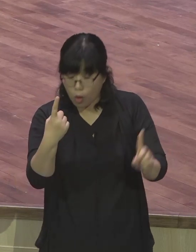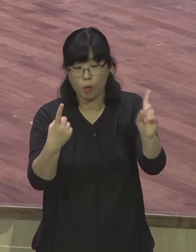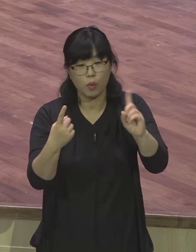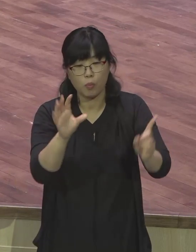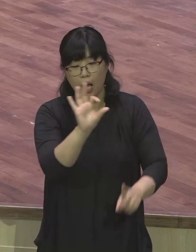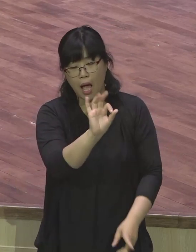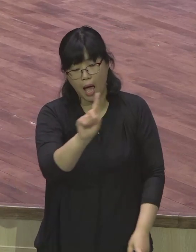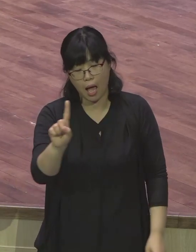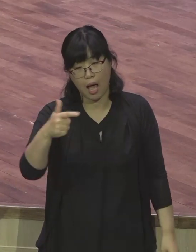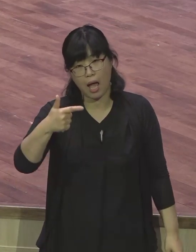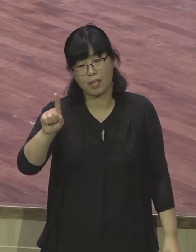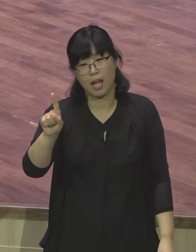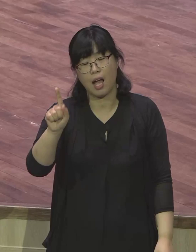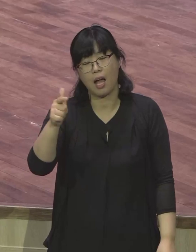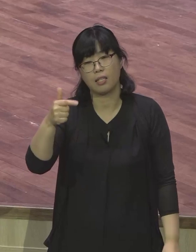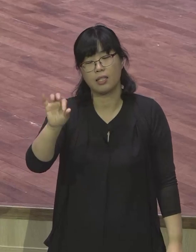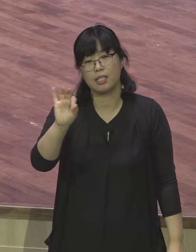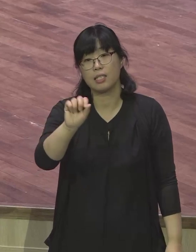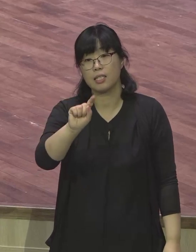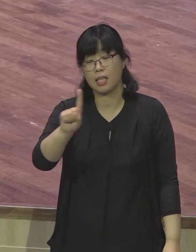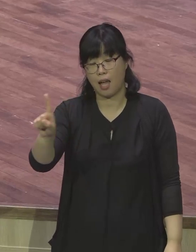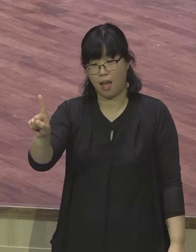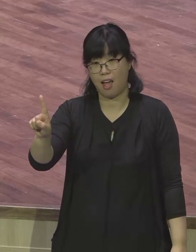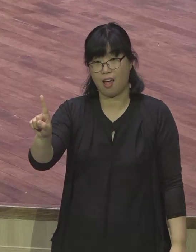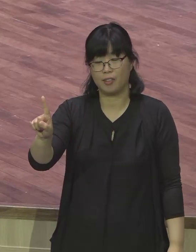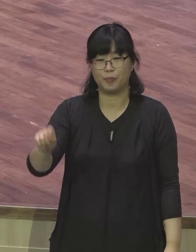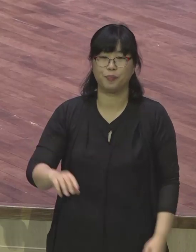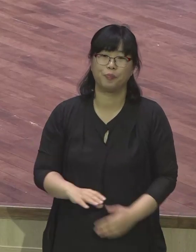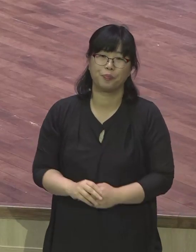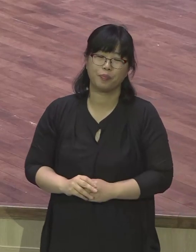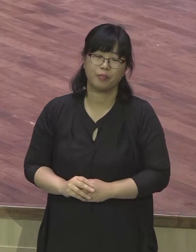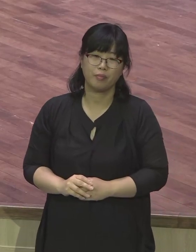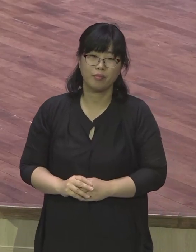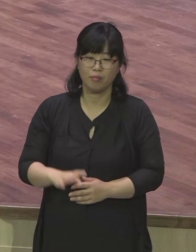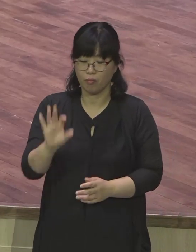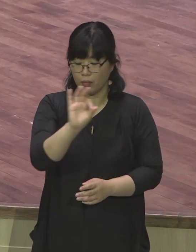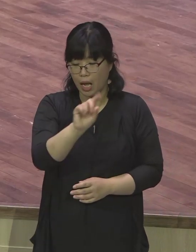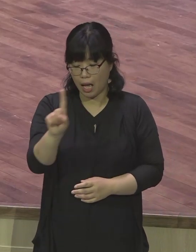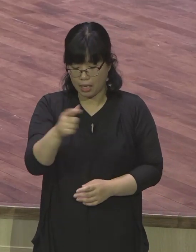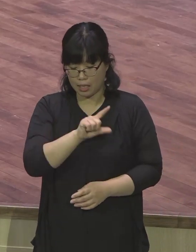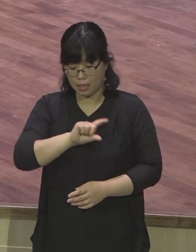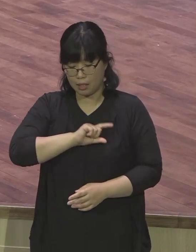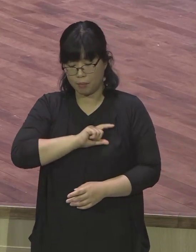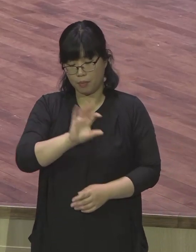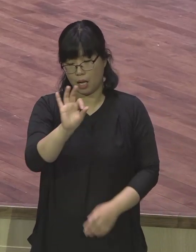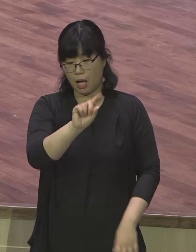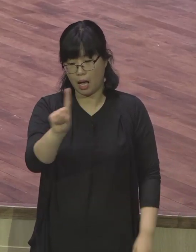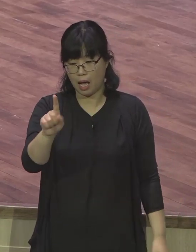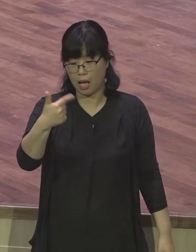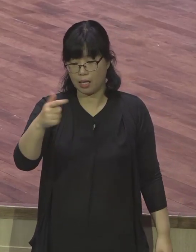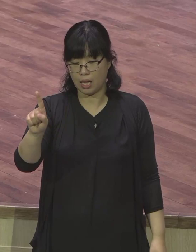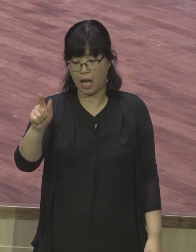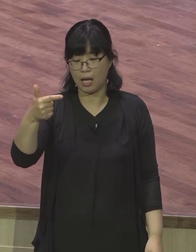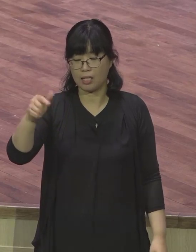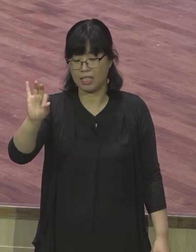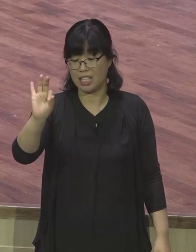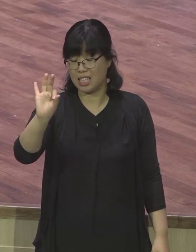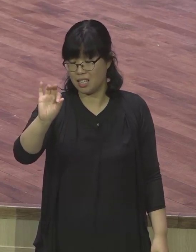됐냐면 우연히 어쩌다가 이러한 응답을 받은 것이 아닌 것입니다 아나니아는